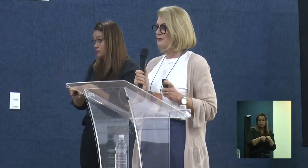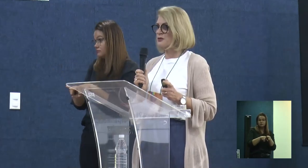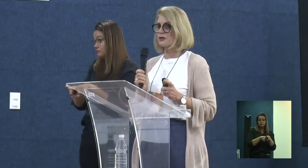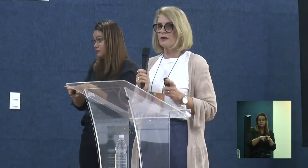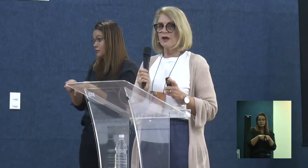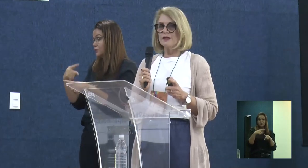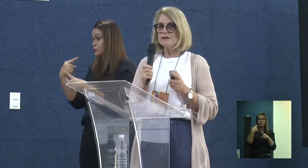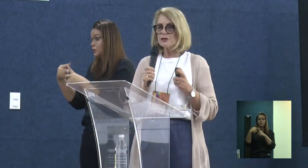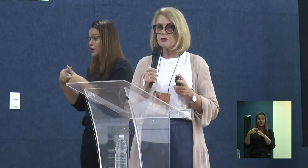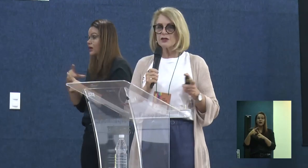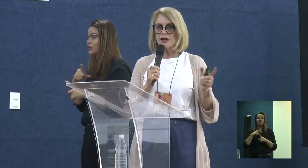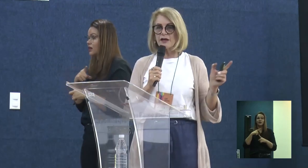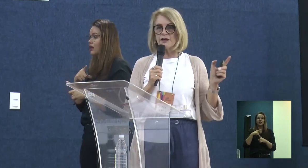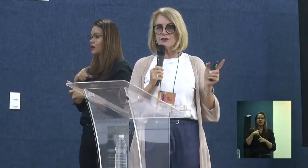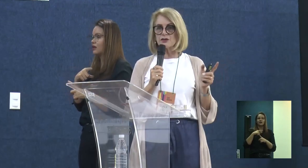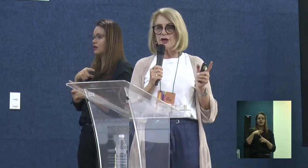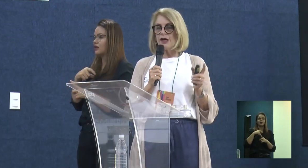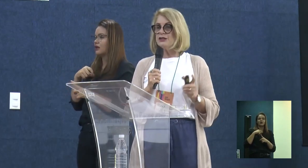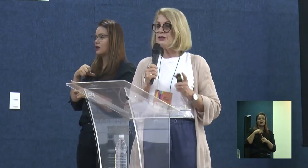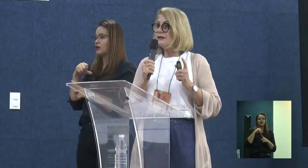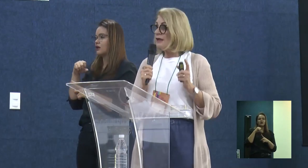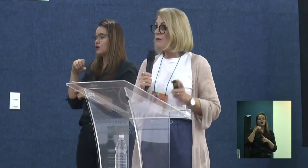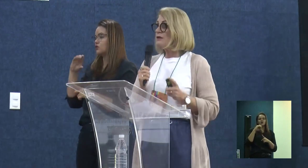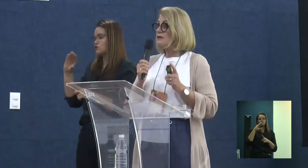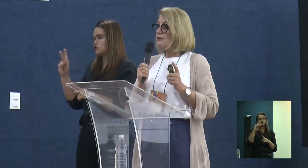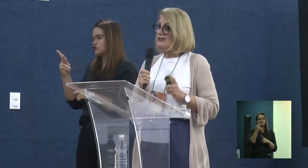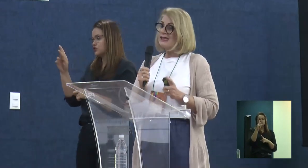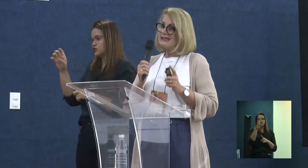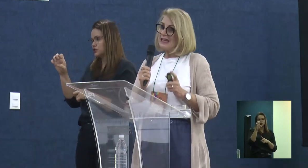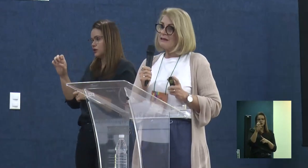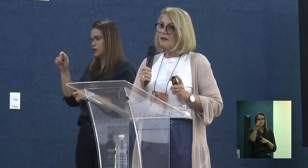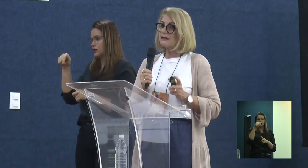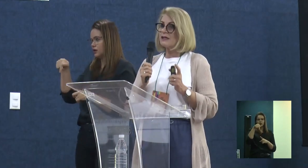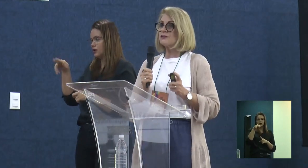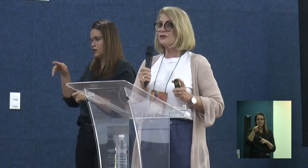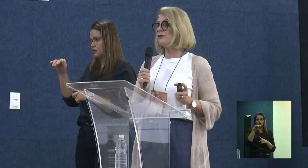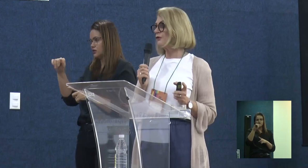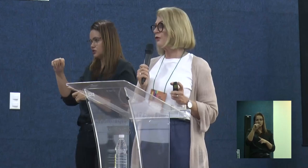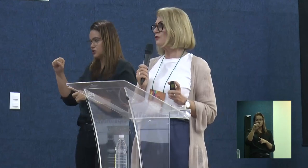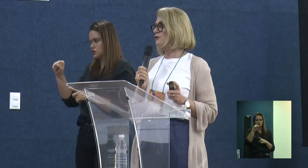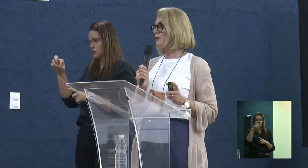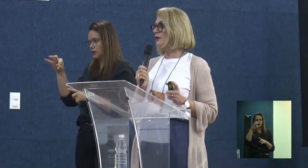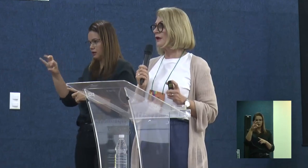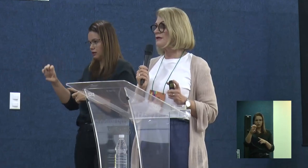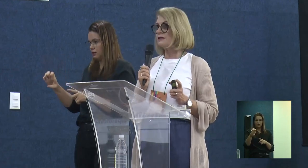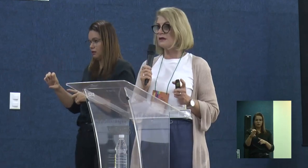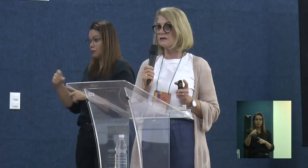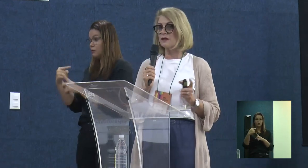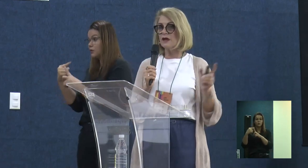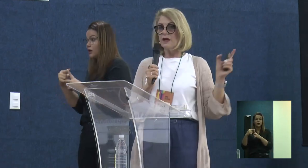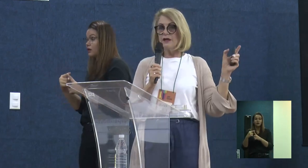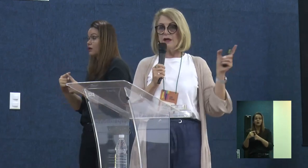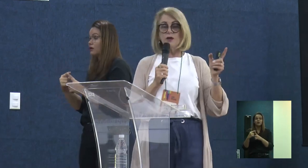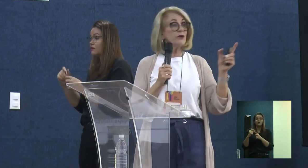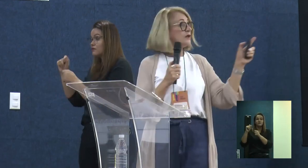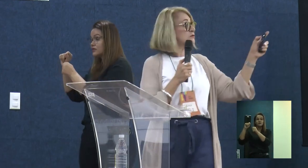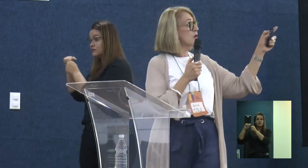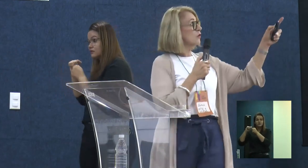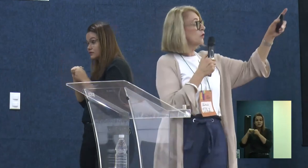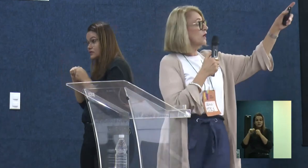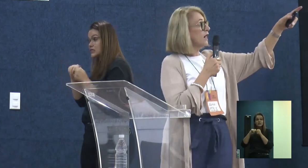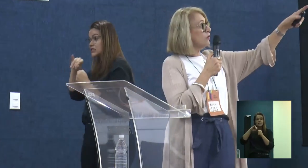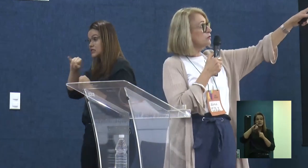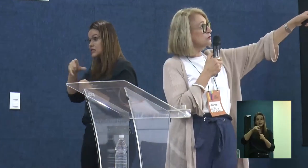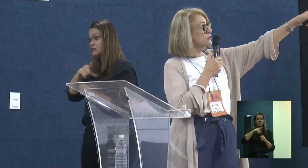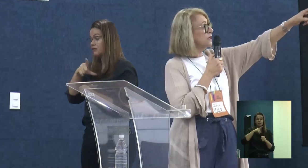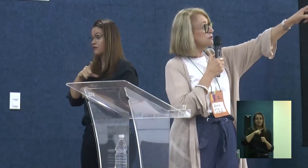chamar de checklist, existe uma checklist de temas que você tem que tratar se você for construir a residência. E aí eu